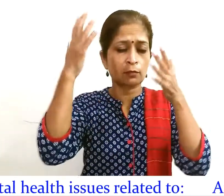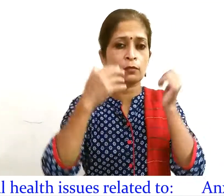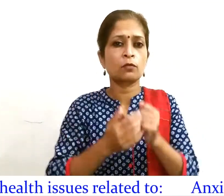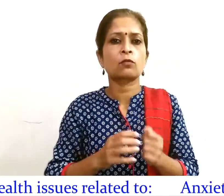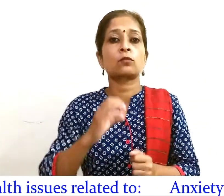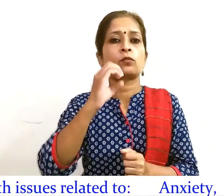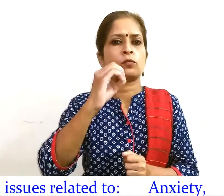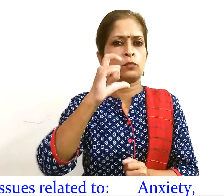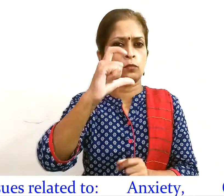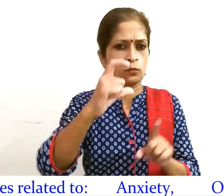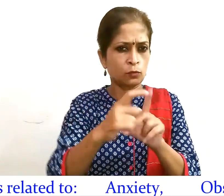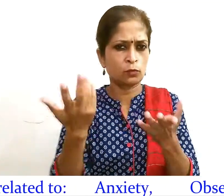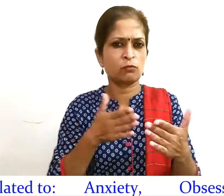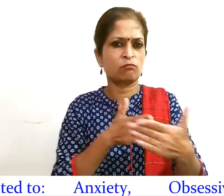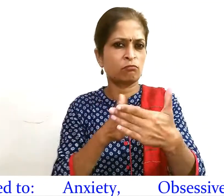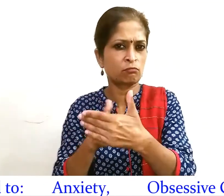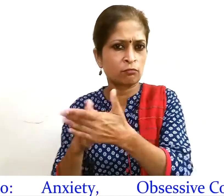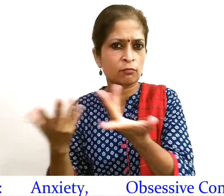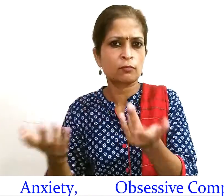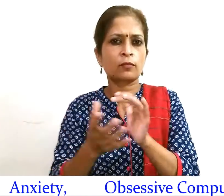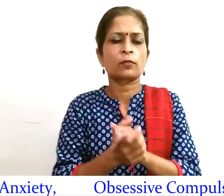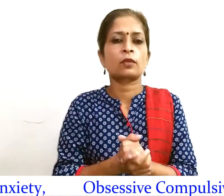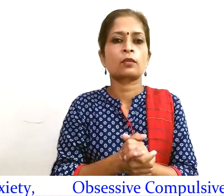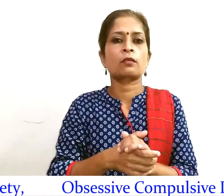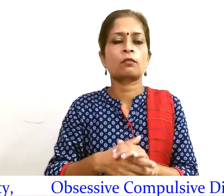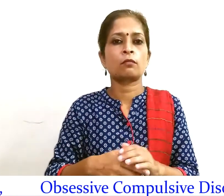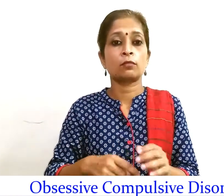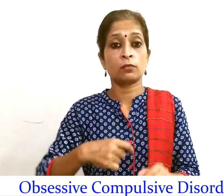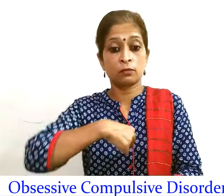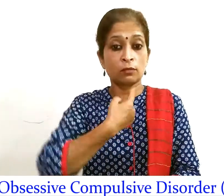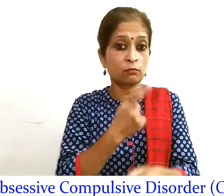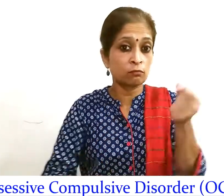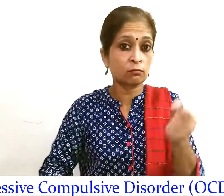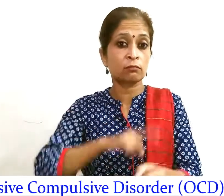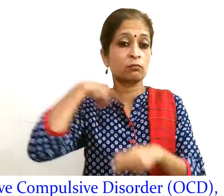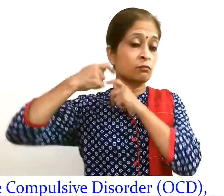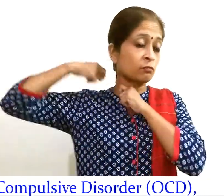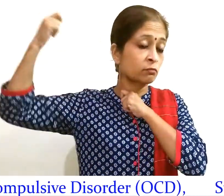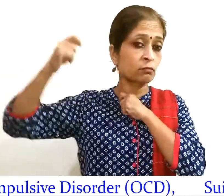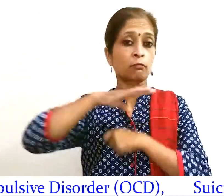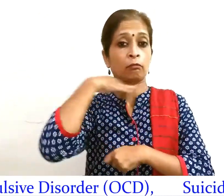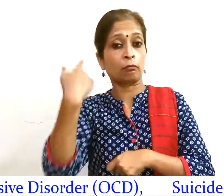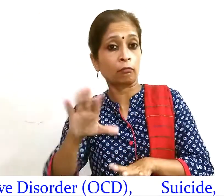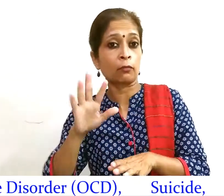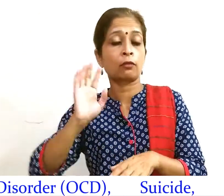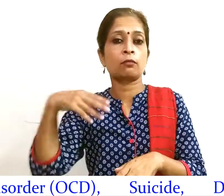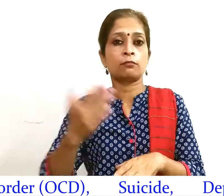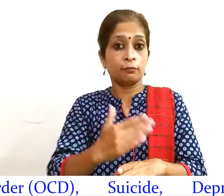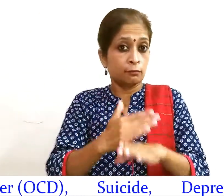बाधिता विकार यानी OCD आत्मत्या व आत्माघाद हेतु रोग थाम